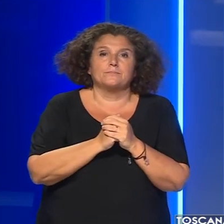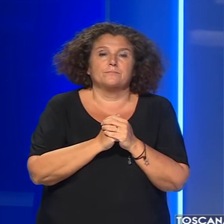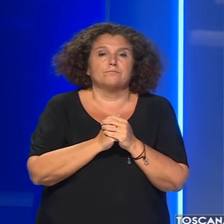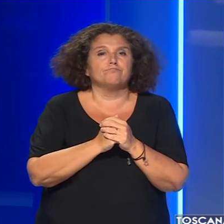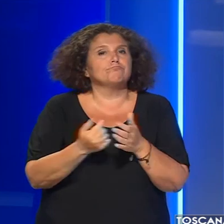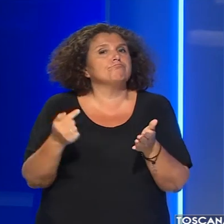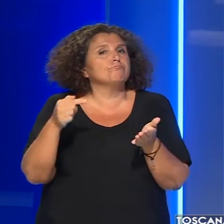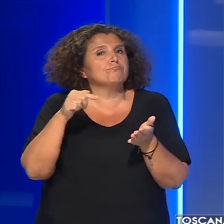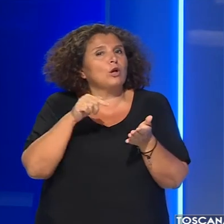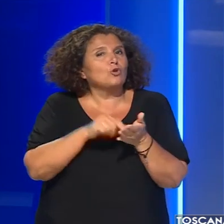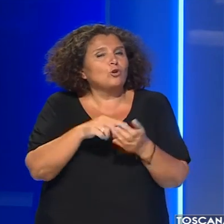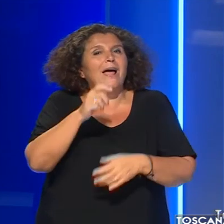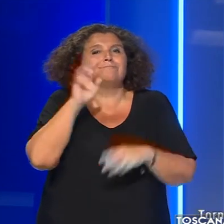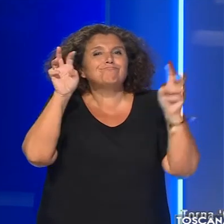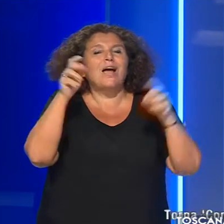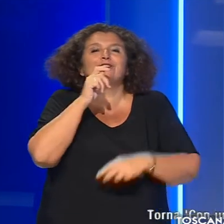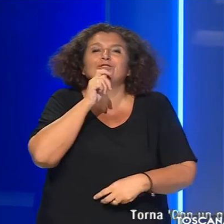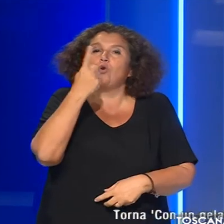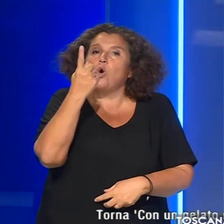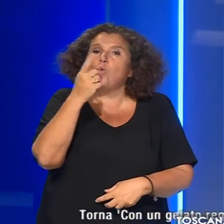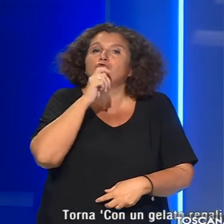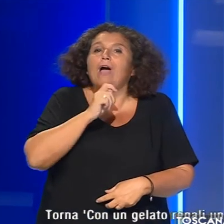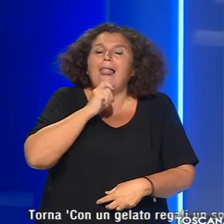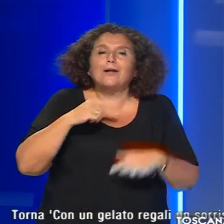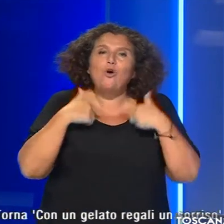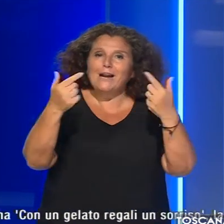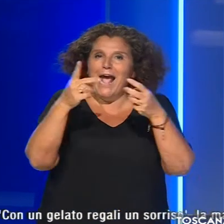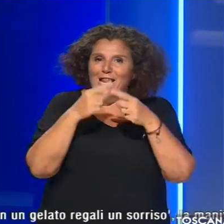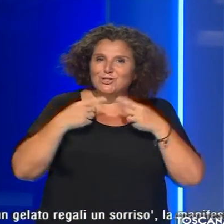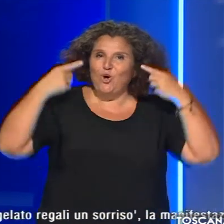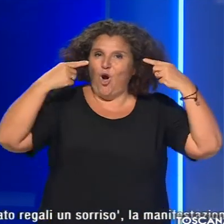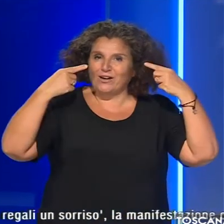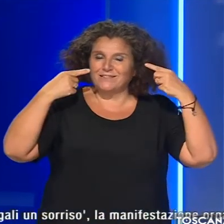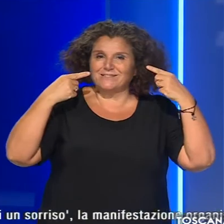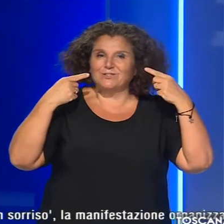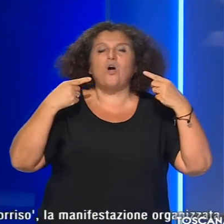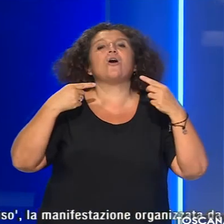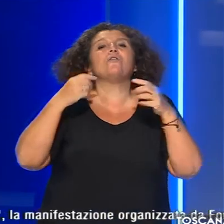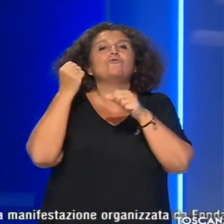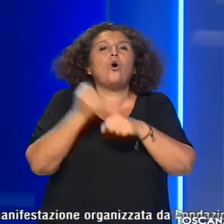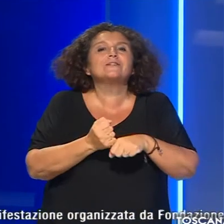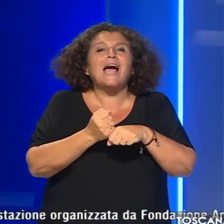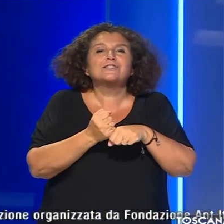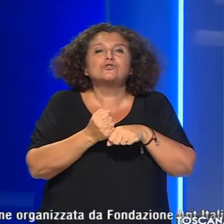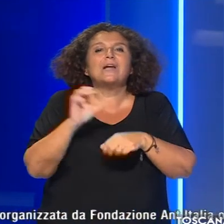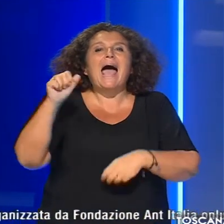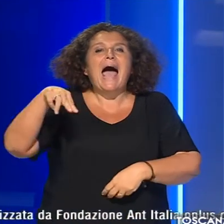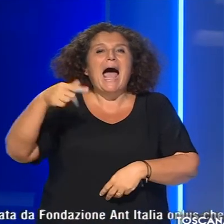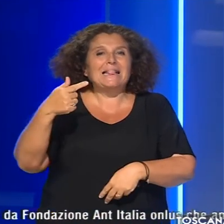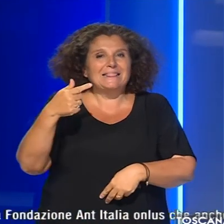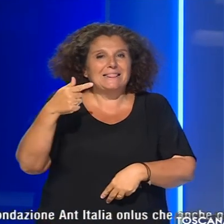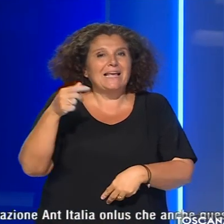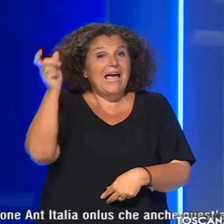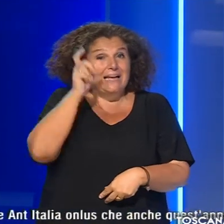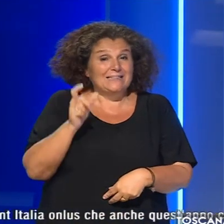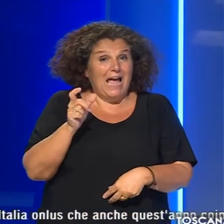Torna con un gelato regali un sorriso la manifestazione organizzata da Fondazione Ant Italia